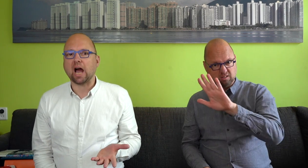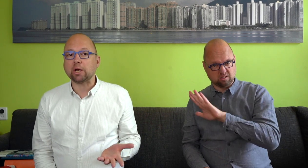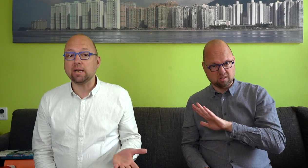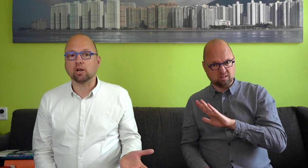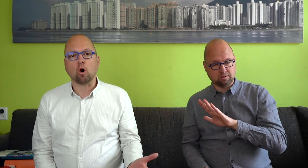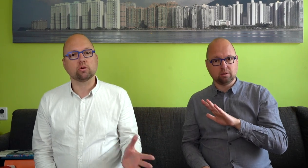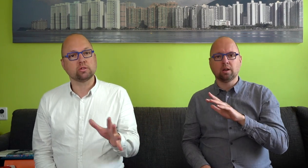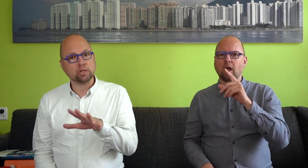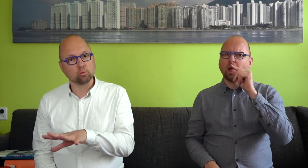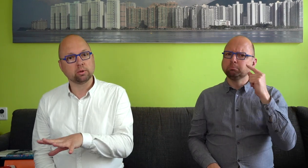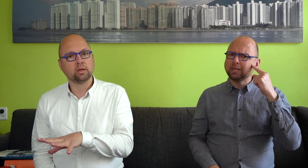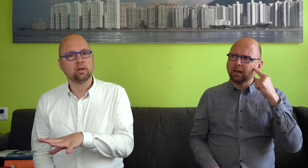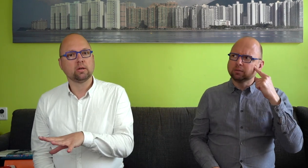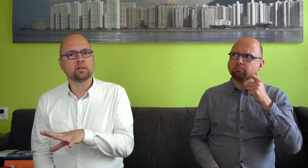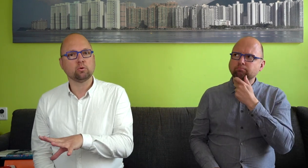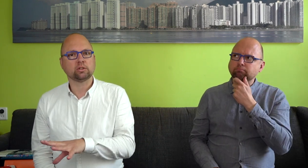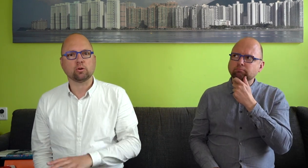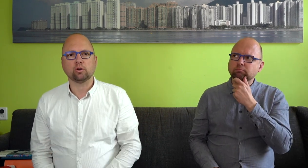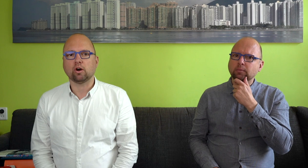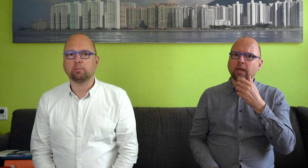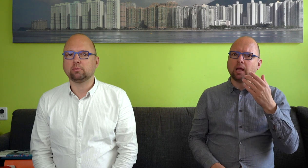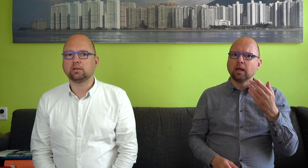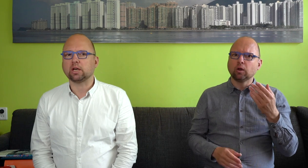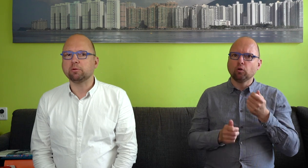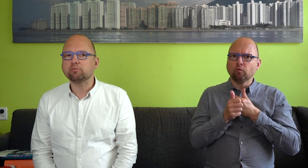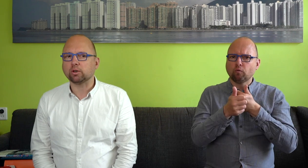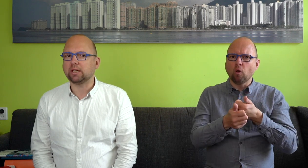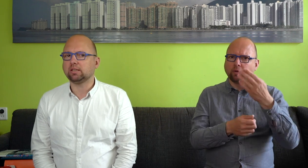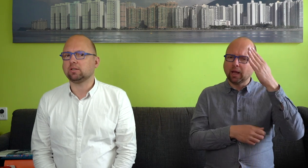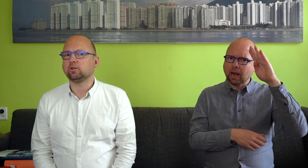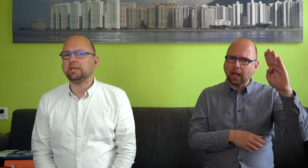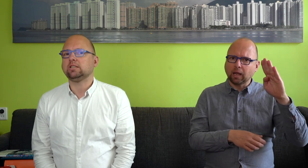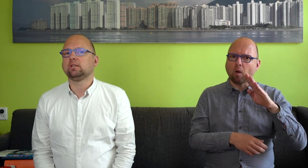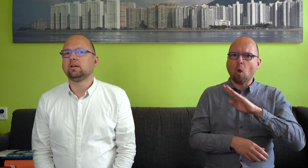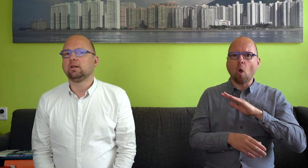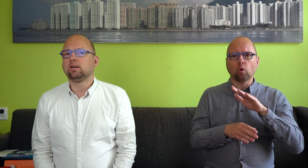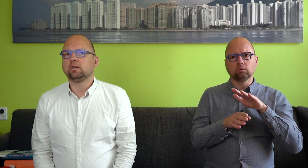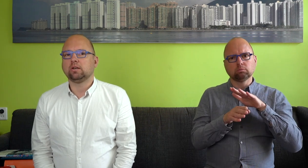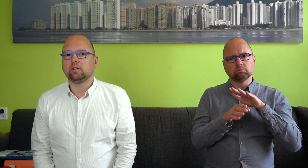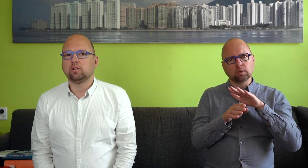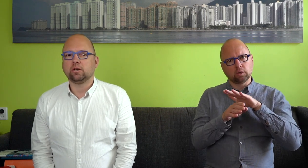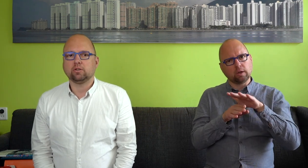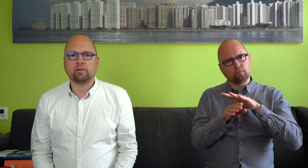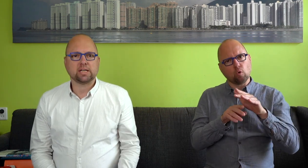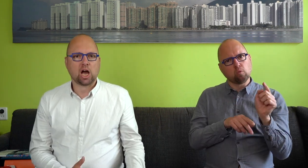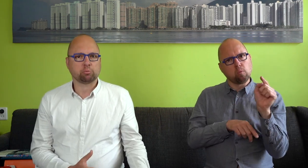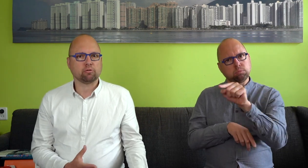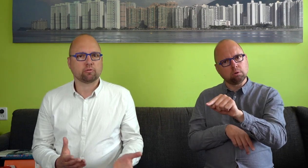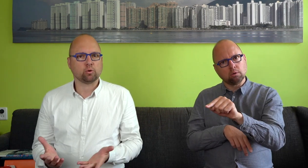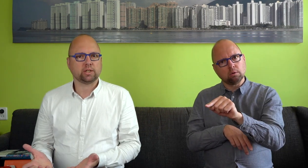uiteindelijk ook die groep te goede zou kunnen komen, kan ik me niet voorstellen dat er nog iets de Tweede Kamer en vervolgens de